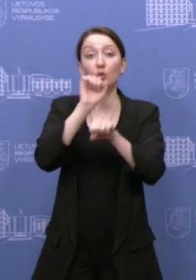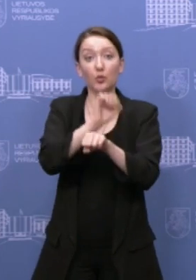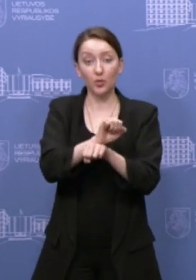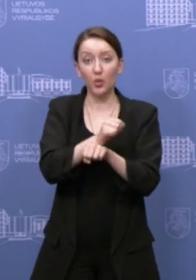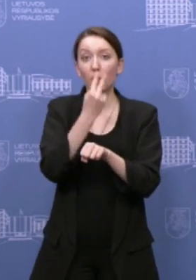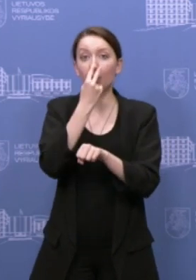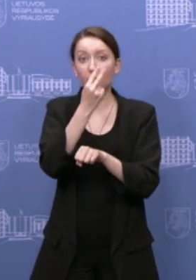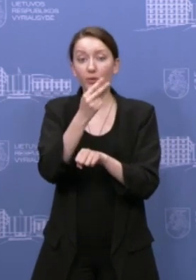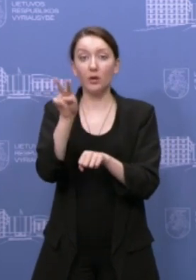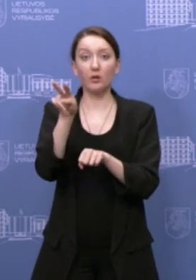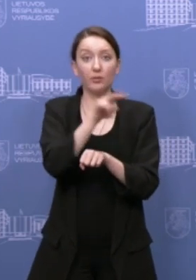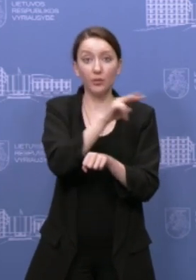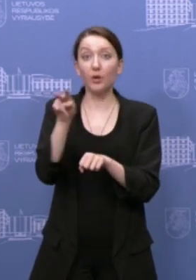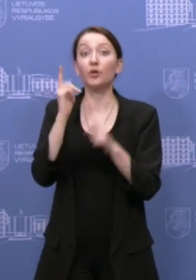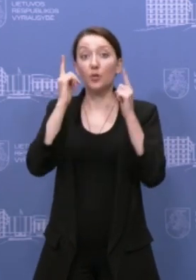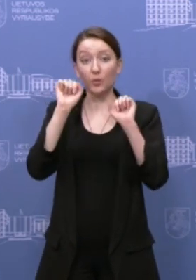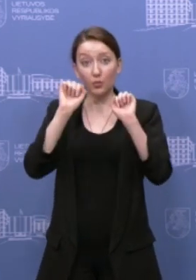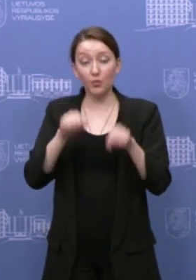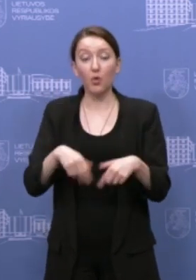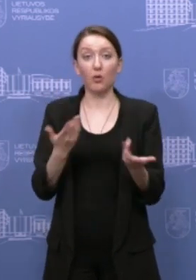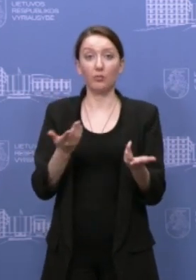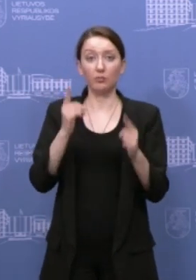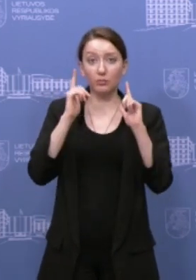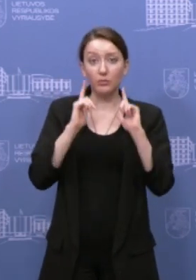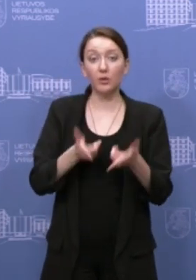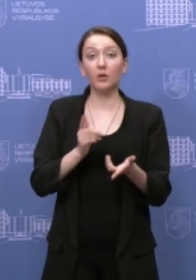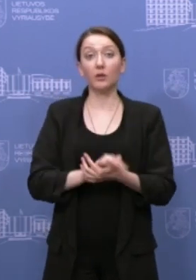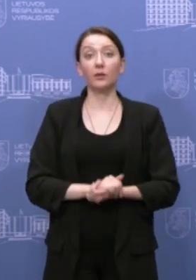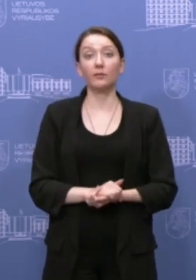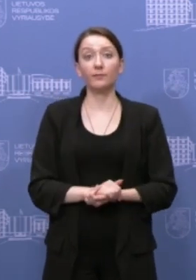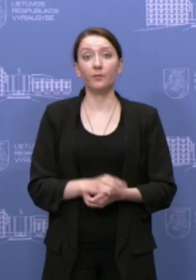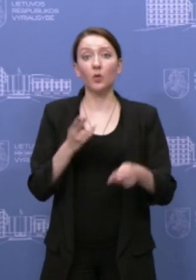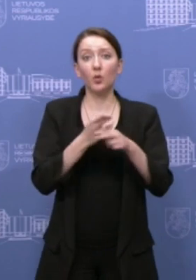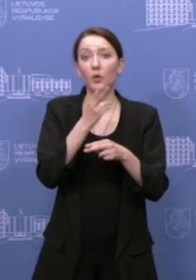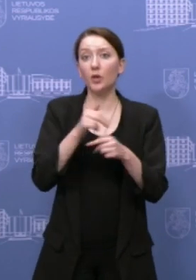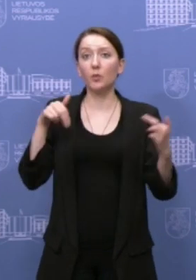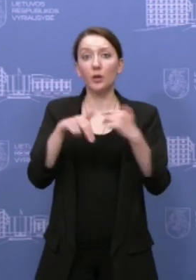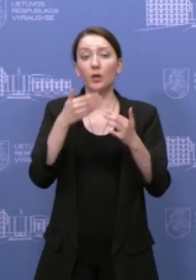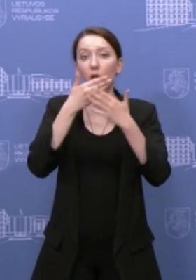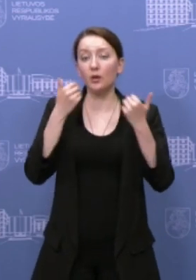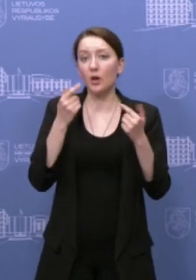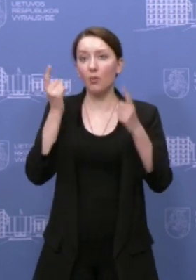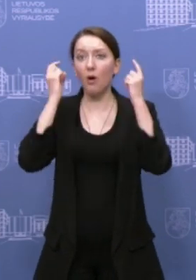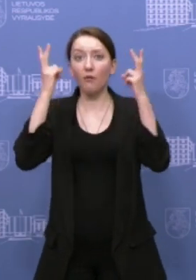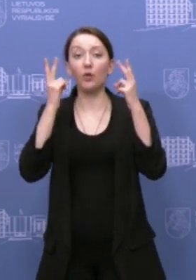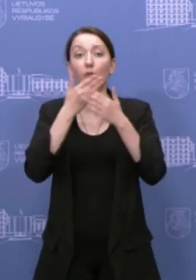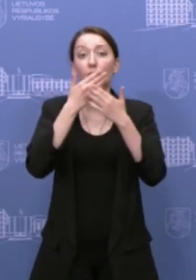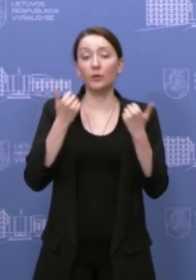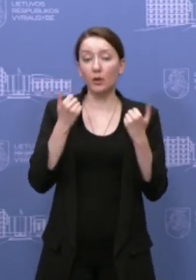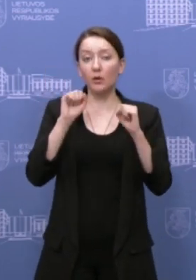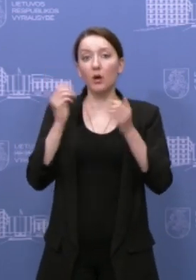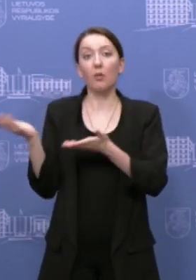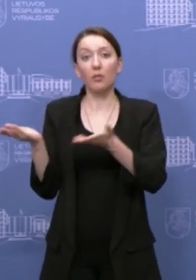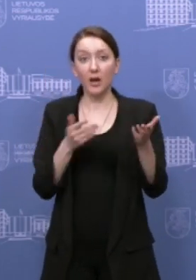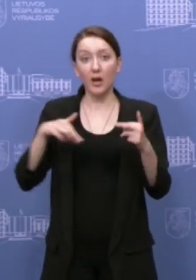Įsitikinti tik tai, kad yra saugu, įsitikinti, kad netrūkdo peštiesėms, nekelia grėsimas kitiems tėsimo dalyvėms,